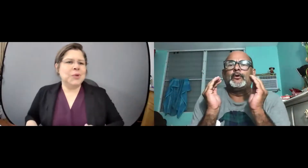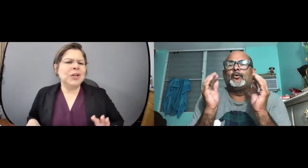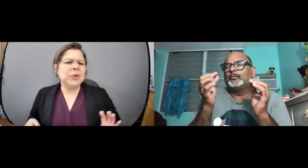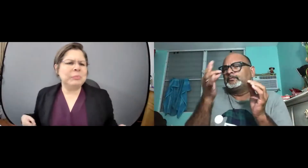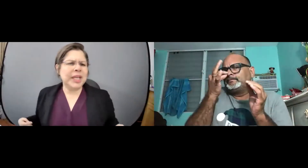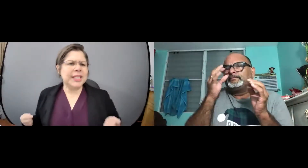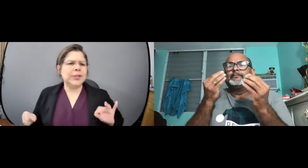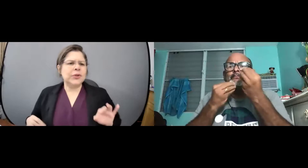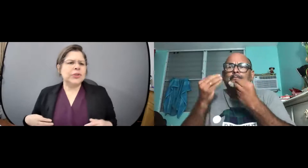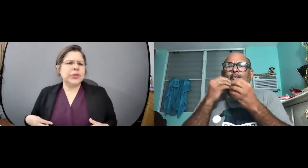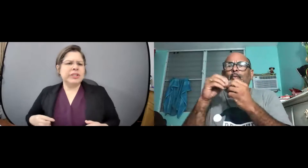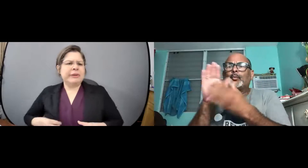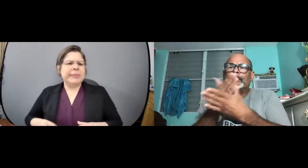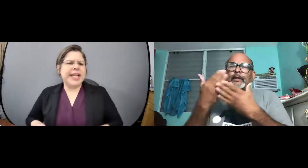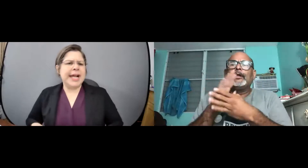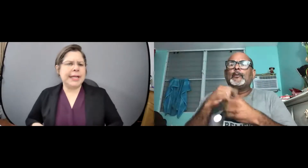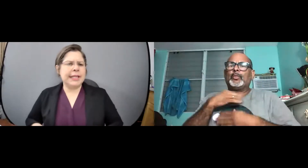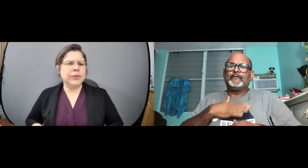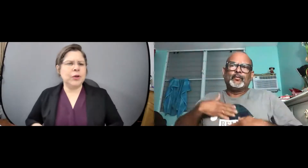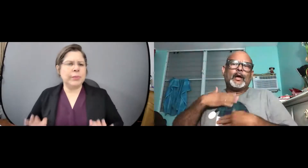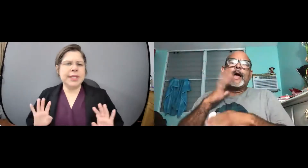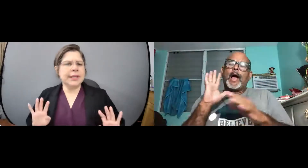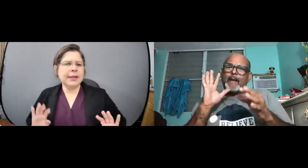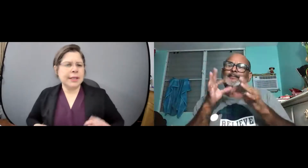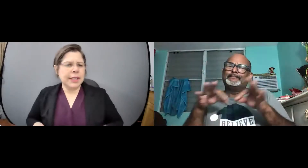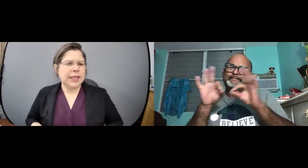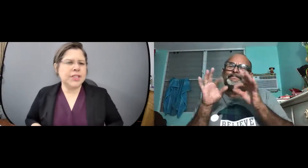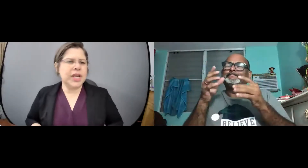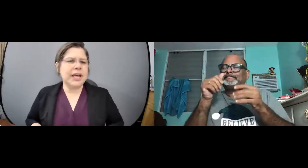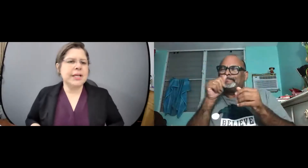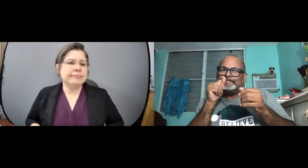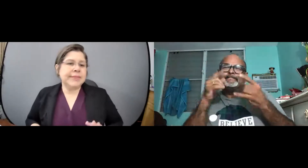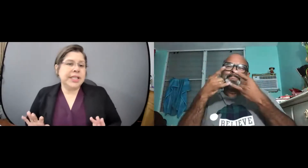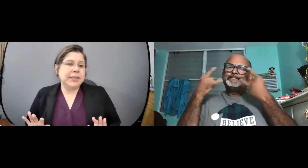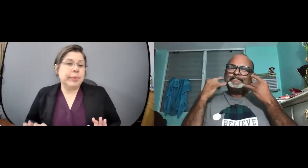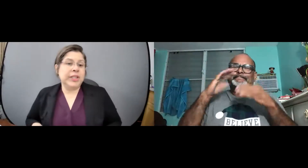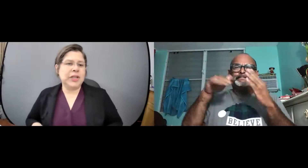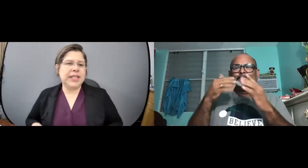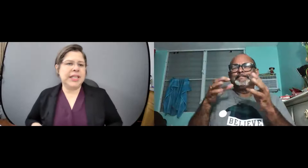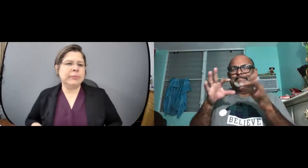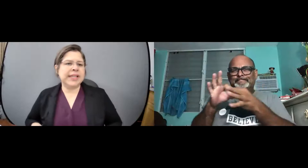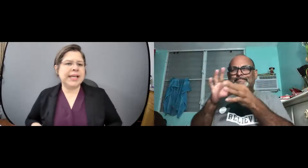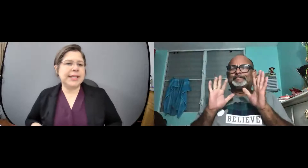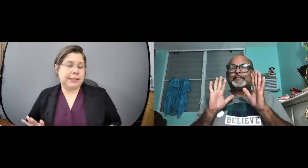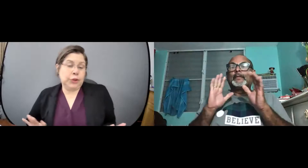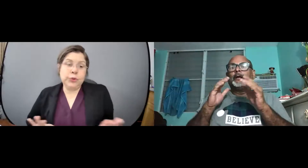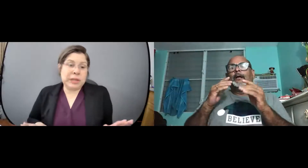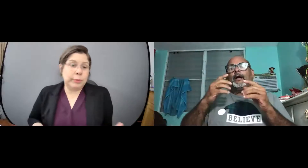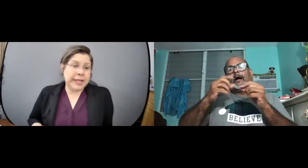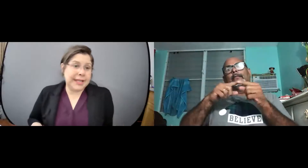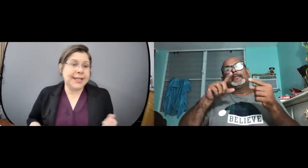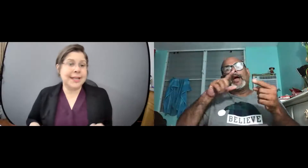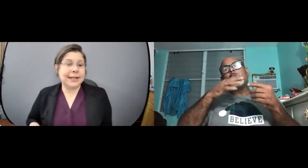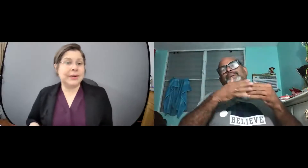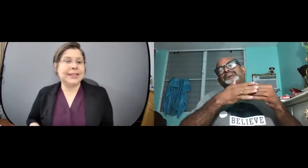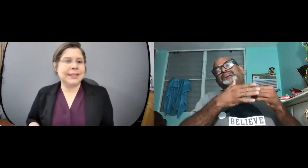hicimos algo bien pequeñito con dos o tres familiares y una comida y ya y bueno le dijimos a ella todos